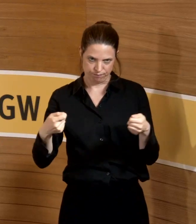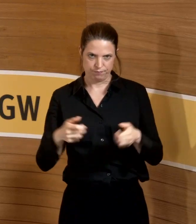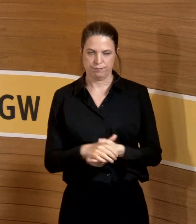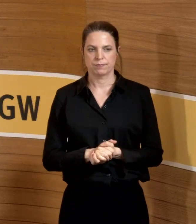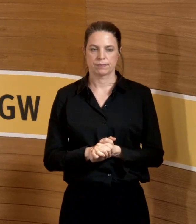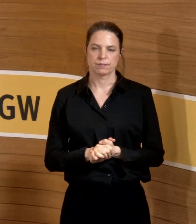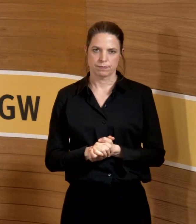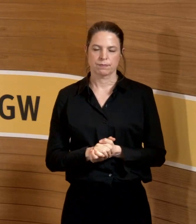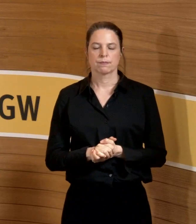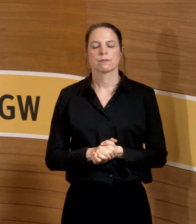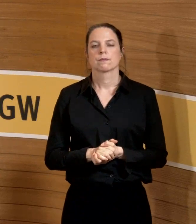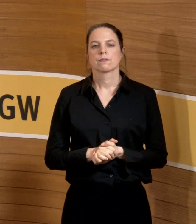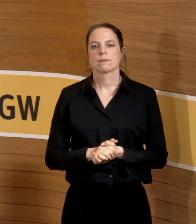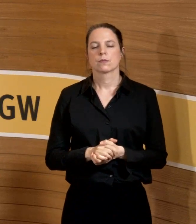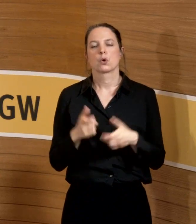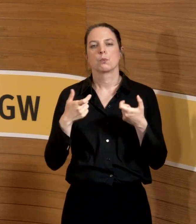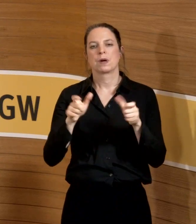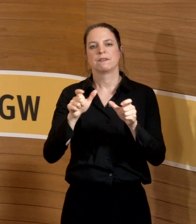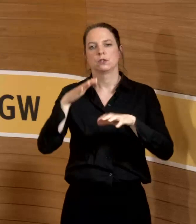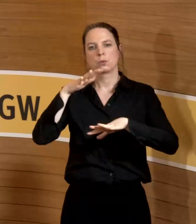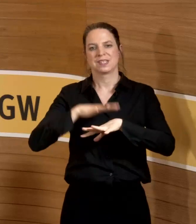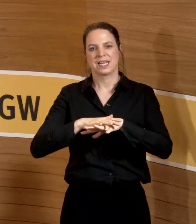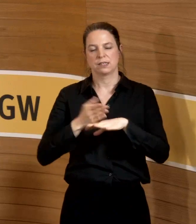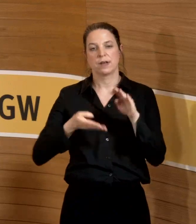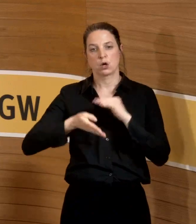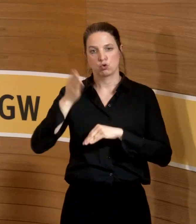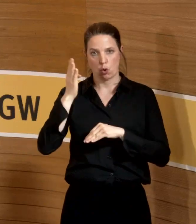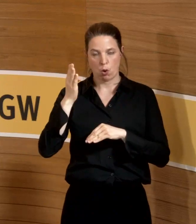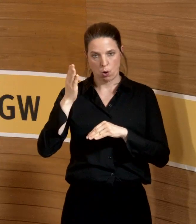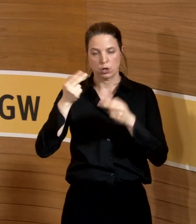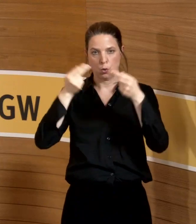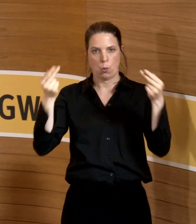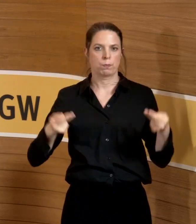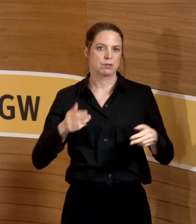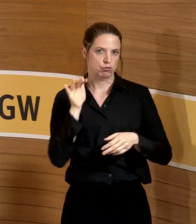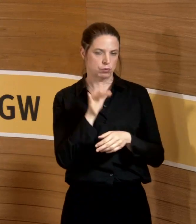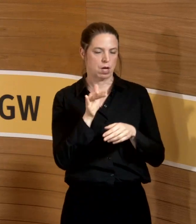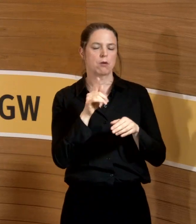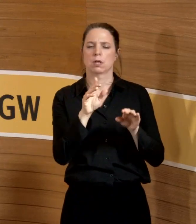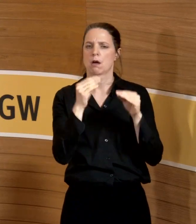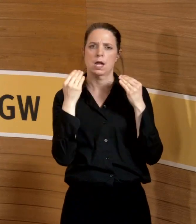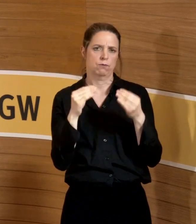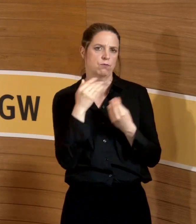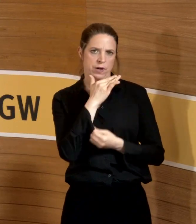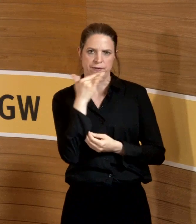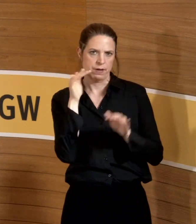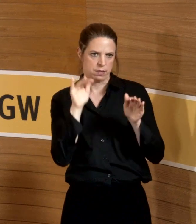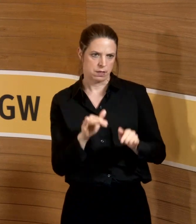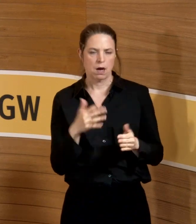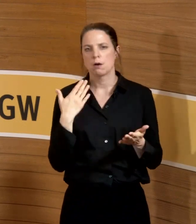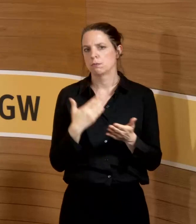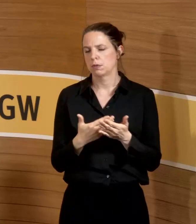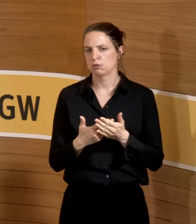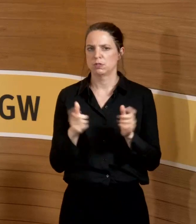Webseite des Präventionsnetzwerkes Nord alles erfahren, was es dort gibt. Sie haben dort zum Beispiel Zugriff auf viele